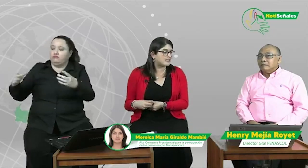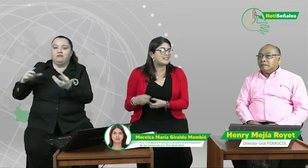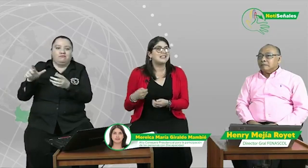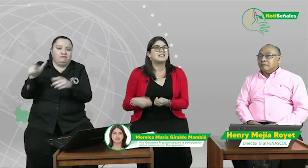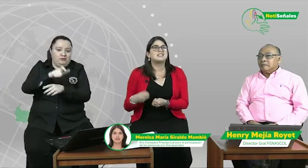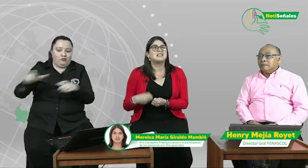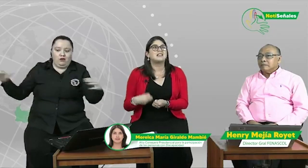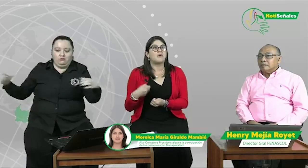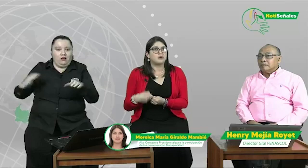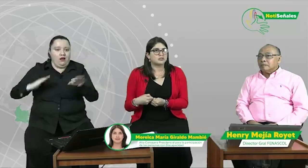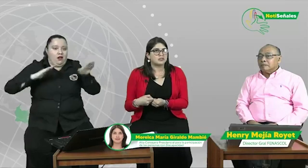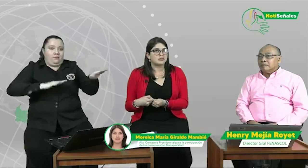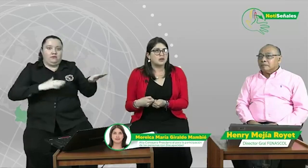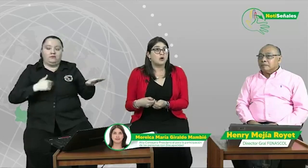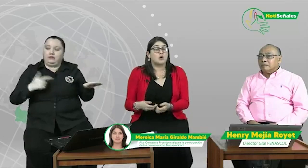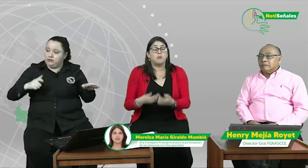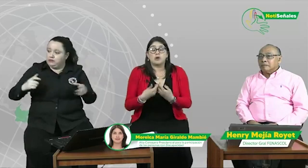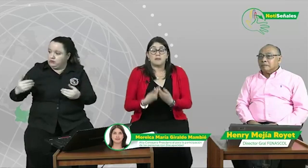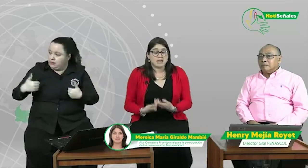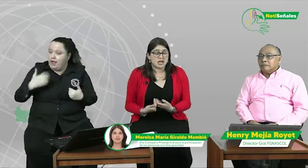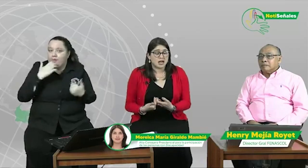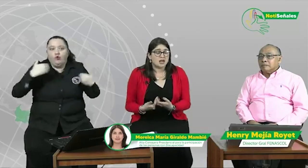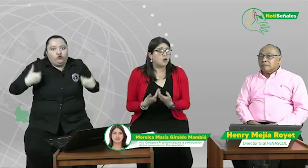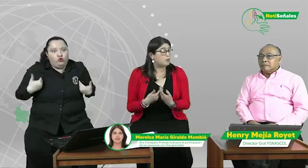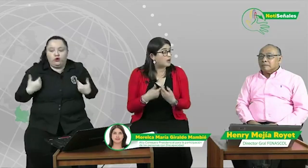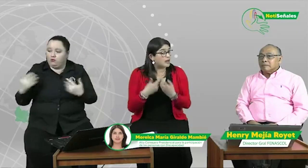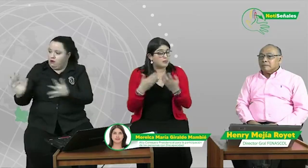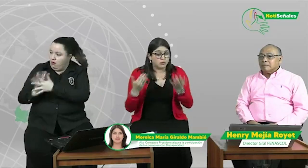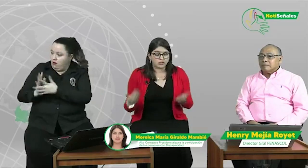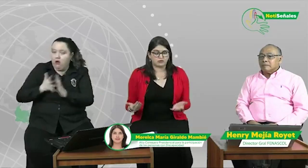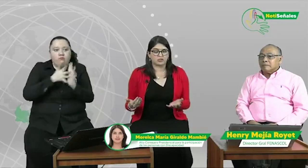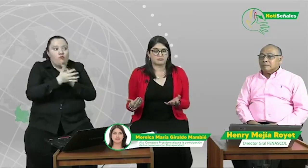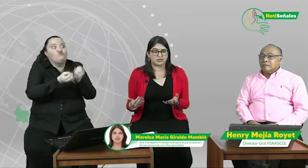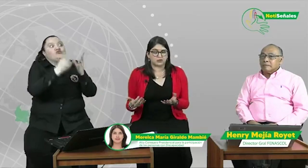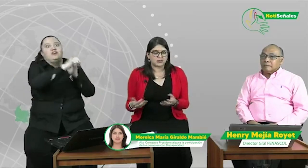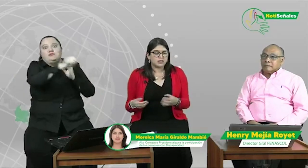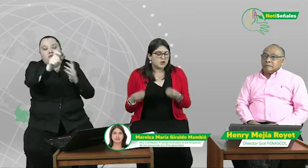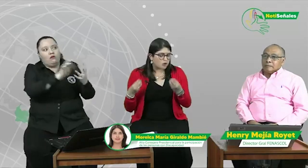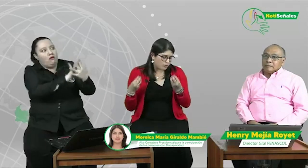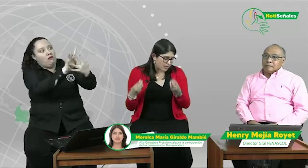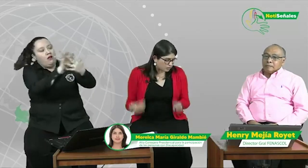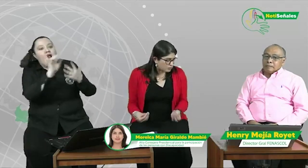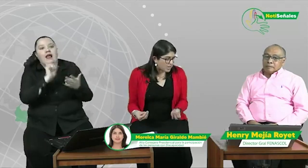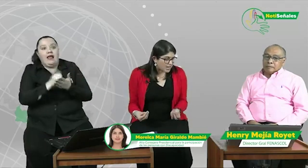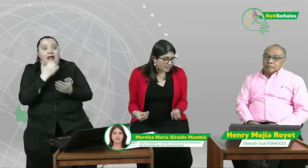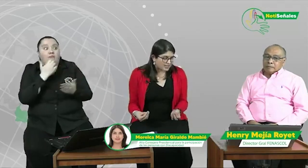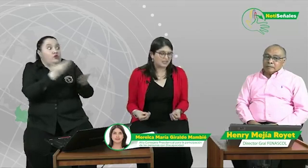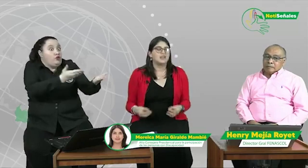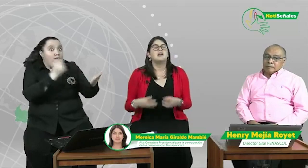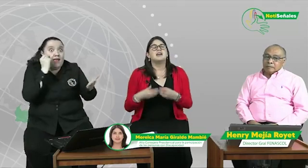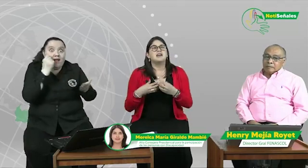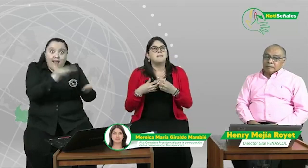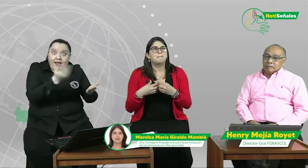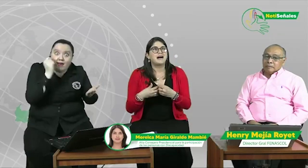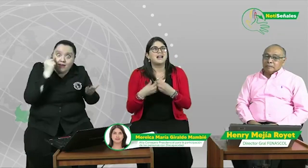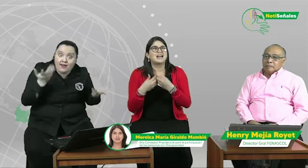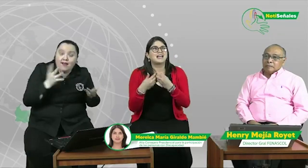necesita voces, como la mía, como la de muchas otras personas, como la tuya, Henry, para que